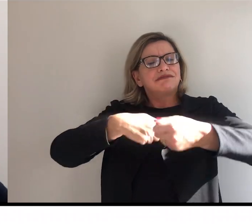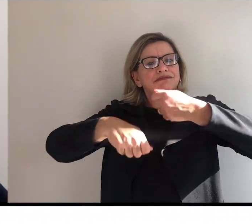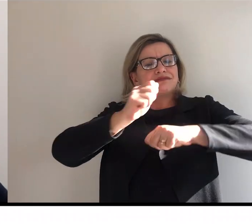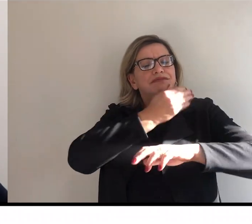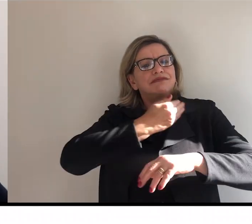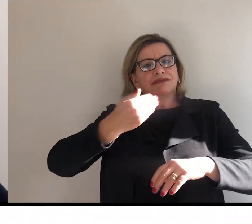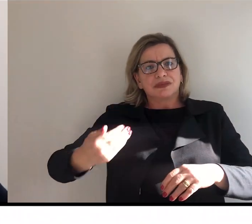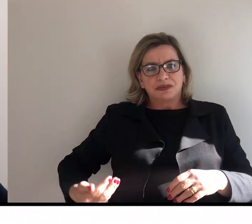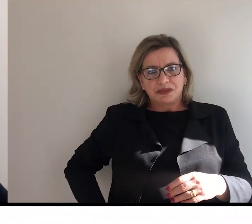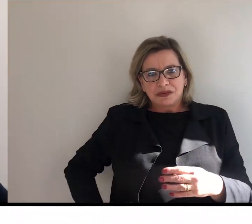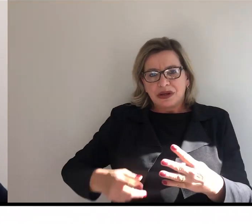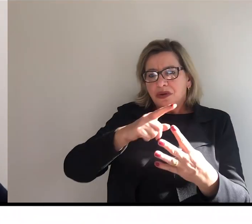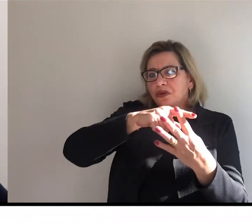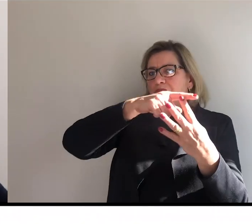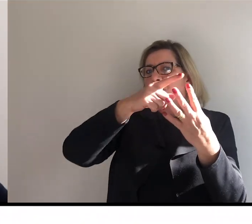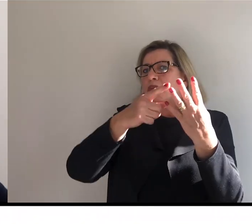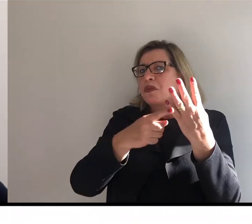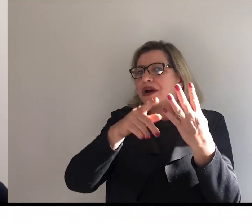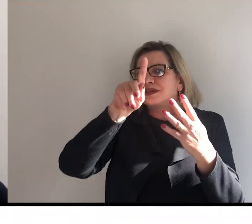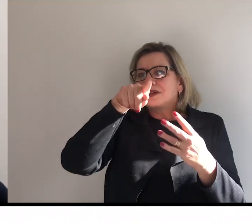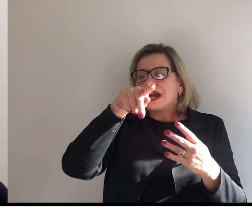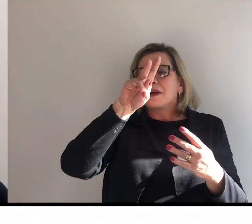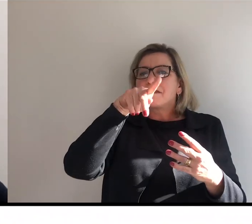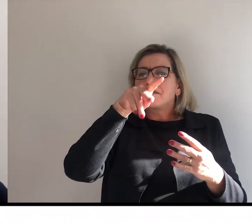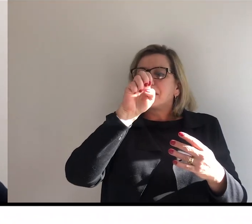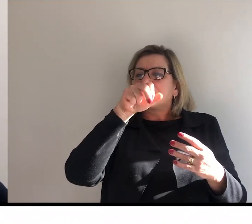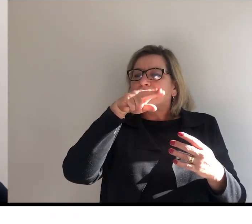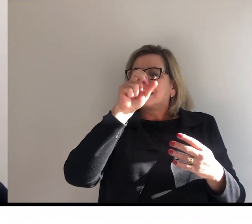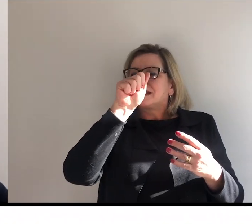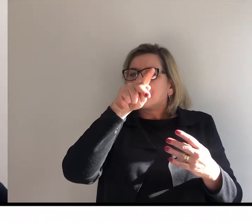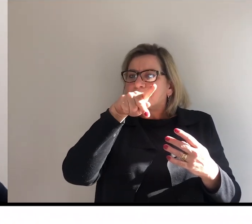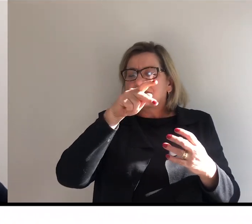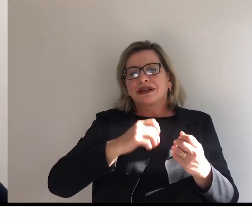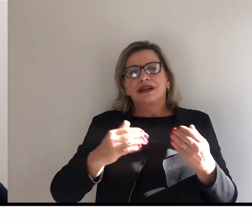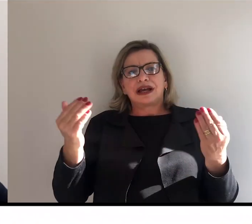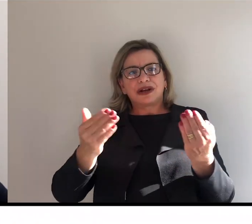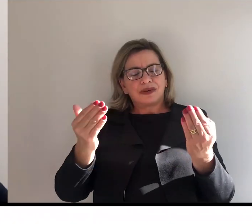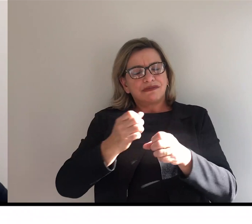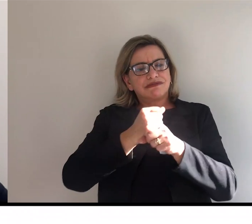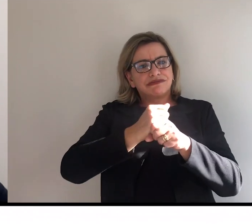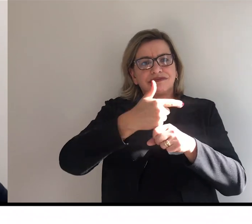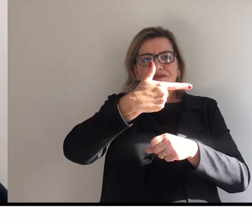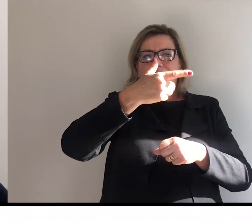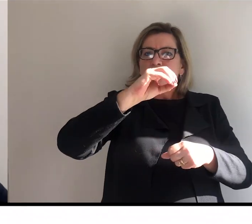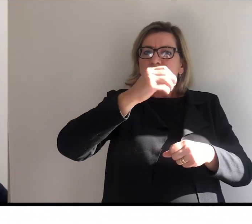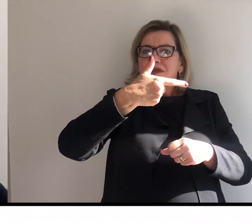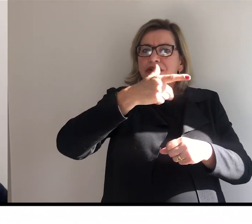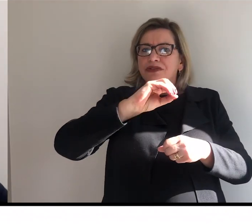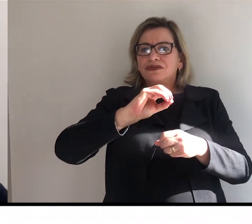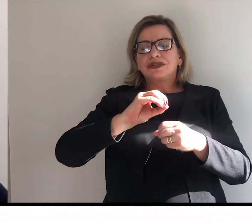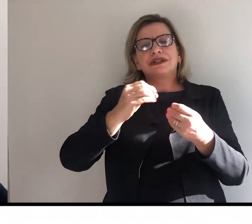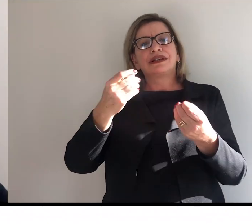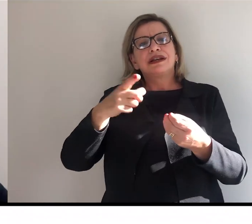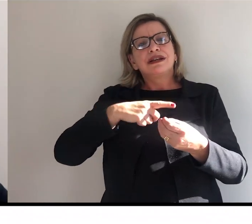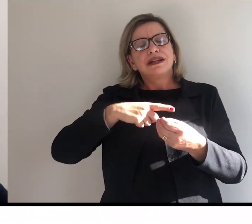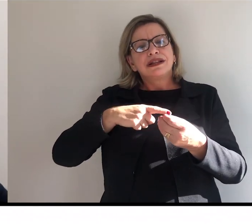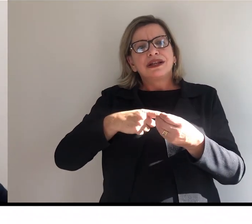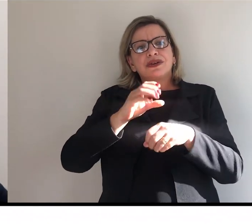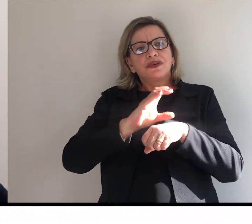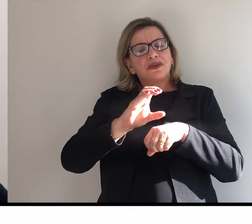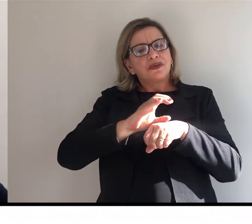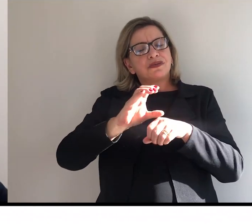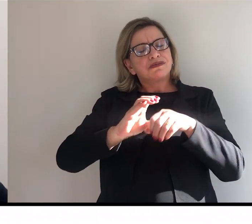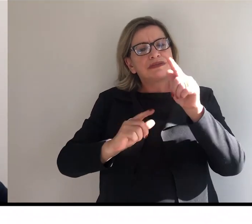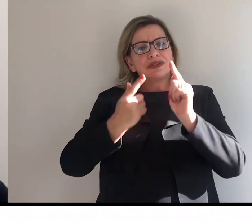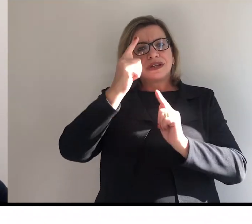formam o PNAF. Nesse ano de 2020, nós estamos com a oferta do curso de gestão pública